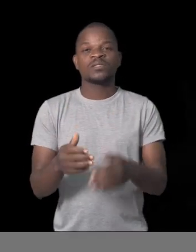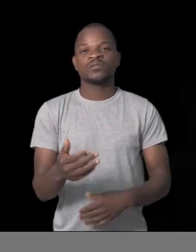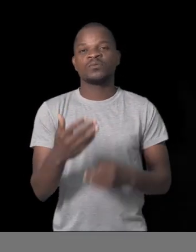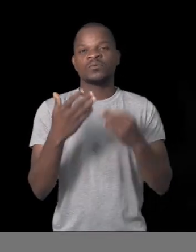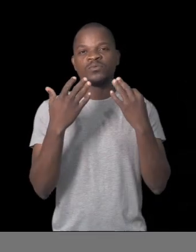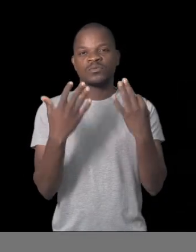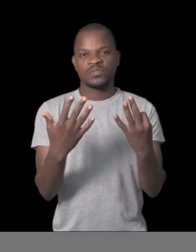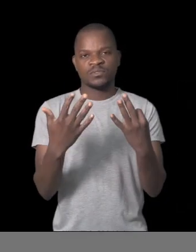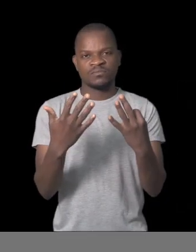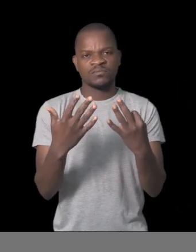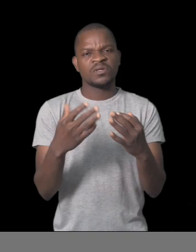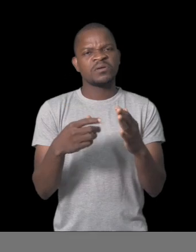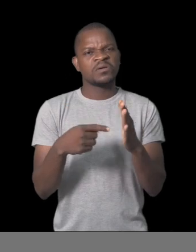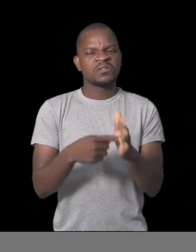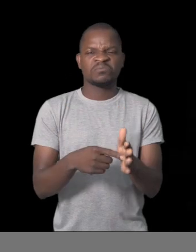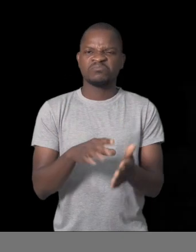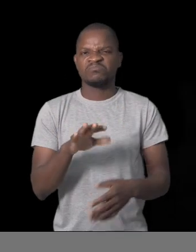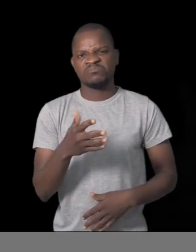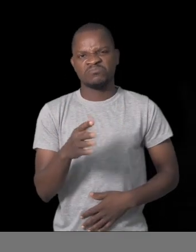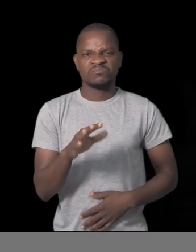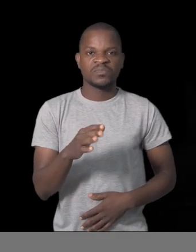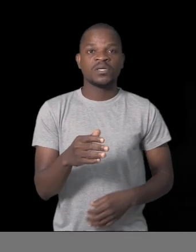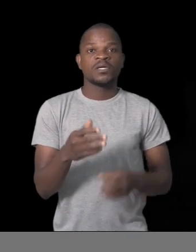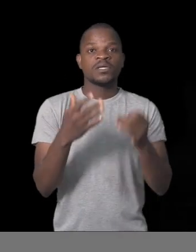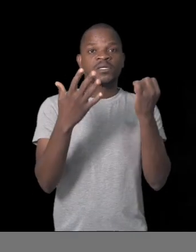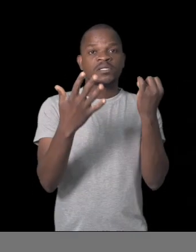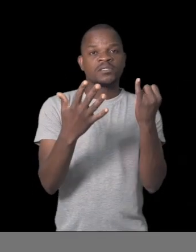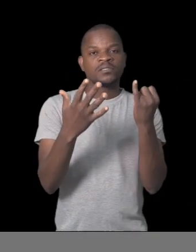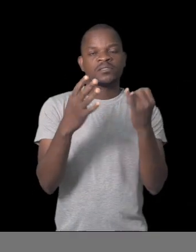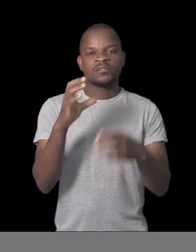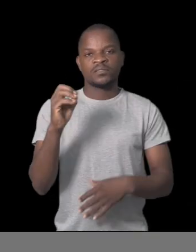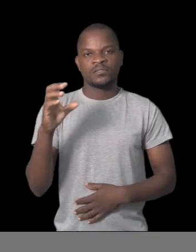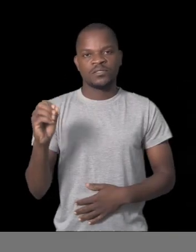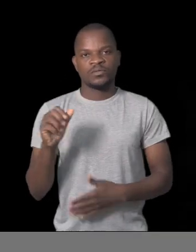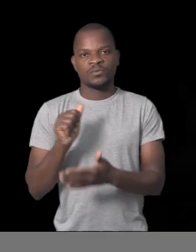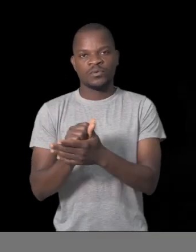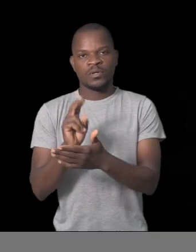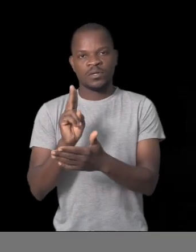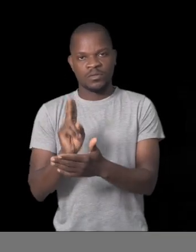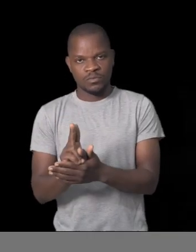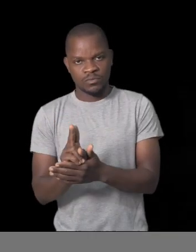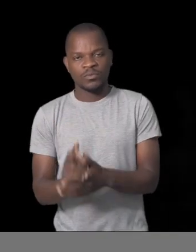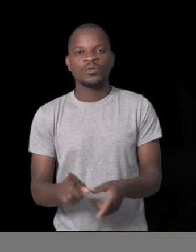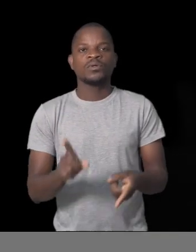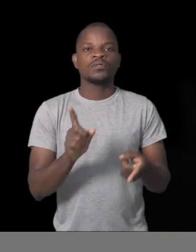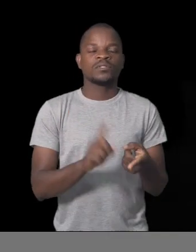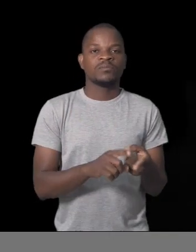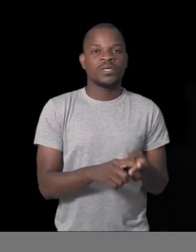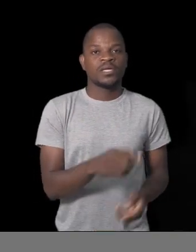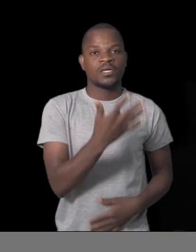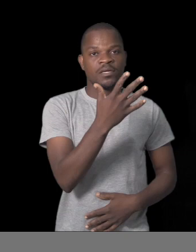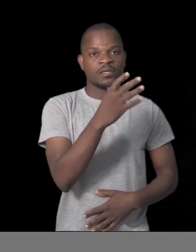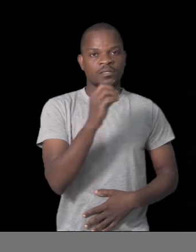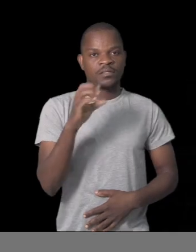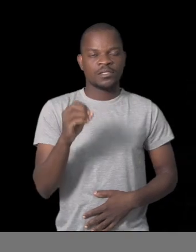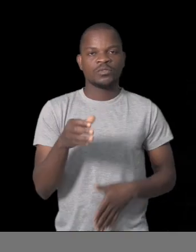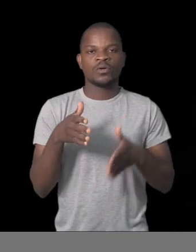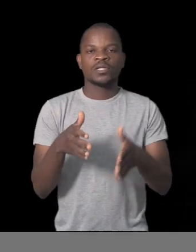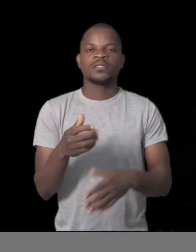esperados 600 alunos e 500 para a 11ª classe. Diz-se alentar que